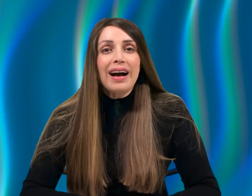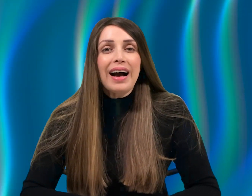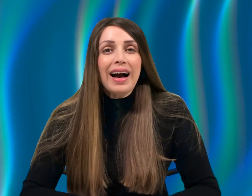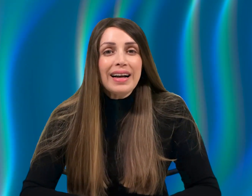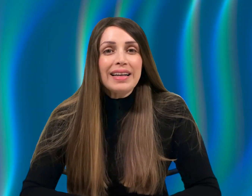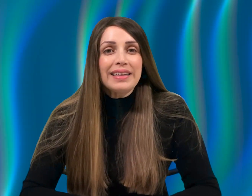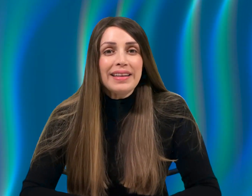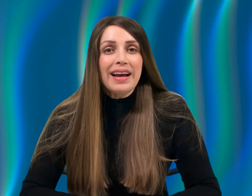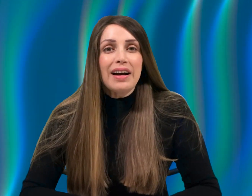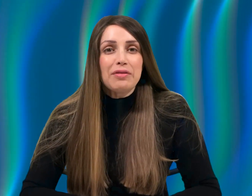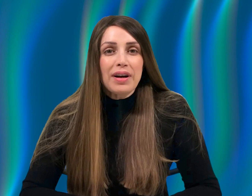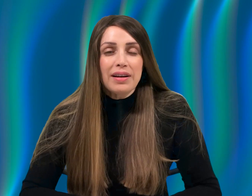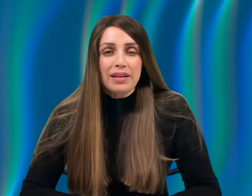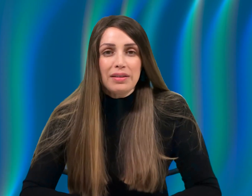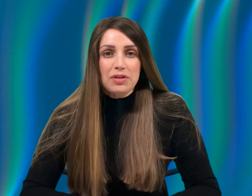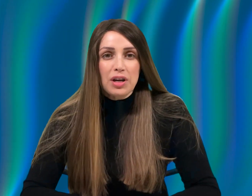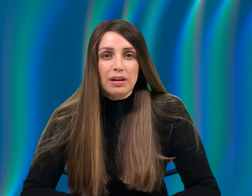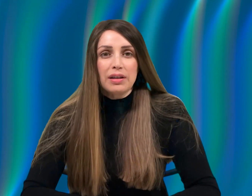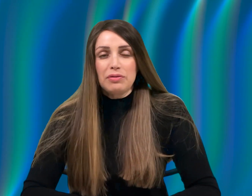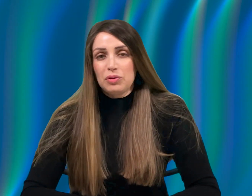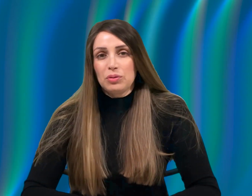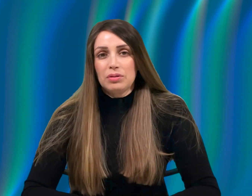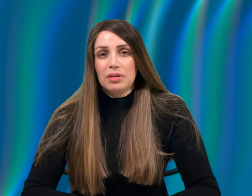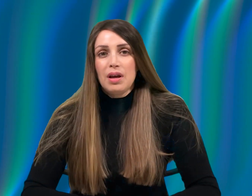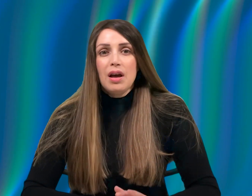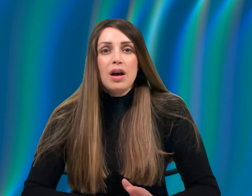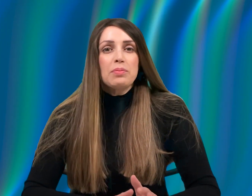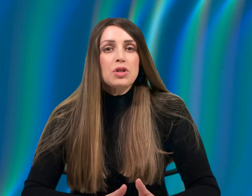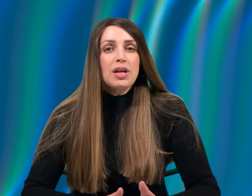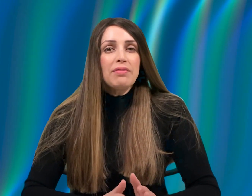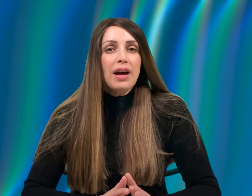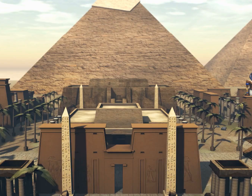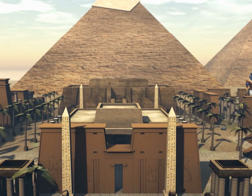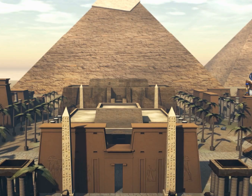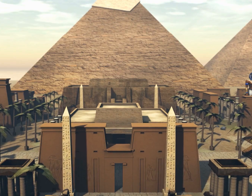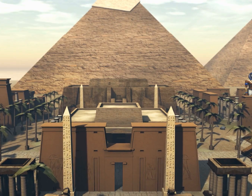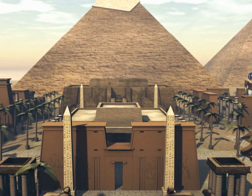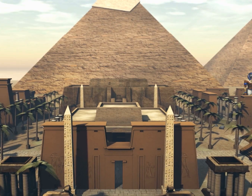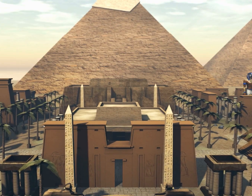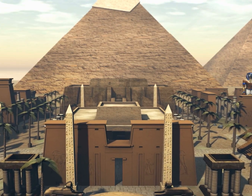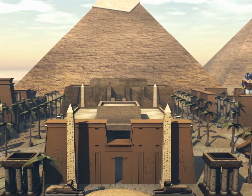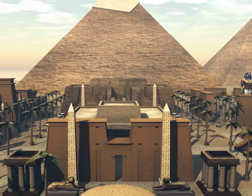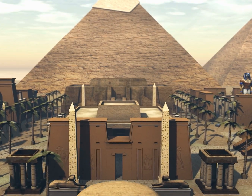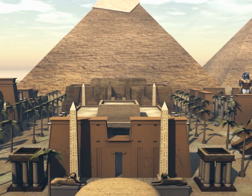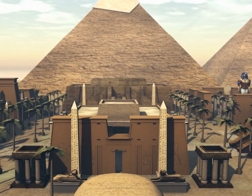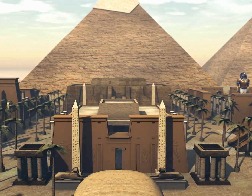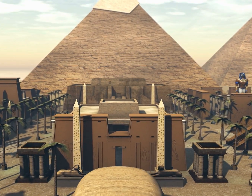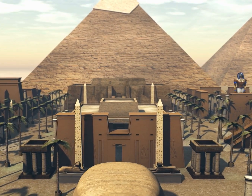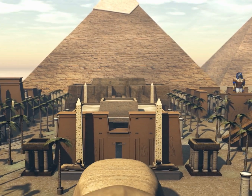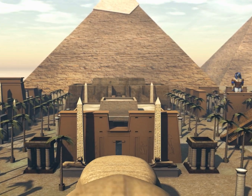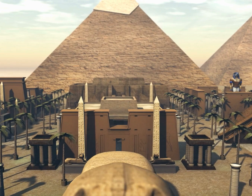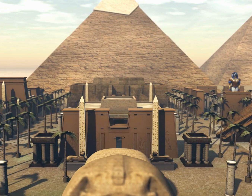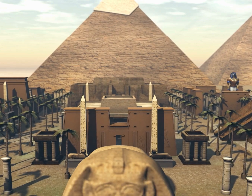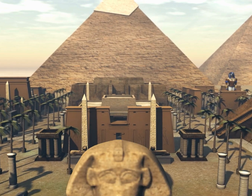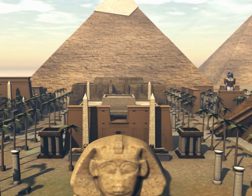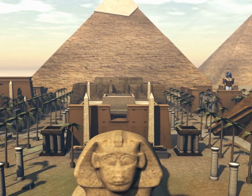רק על ידי אהבה אפשר לבנות. משה ואהרון באים לפרעו ומזהרים אותו, ראה, הוזהרת,